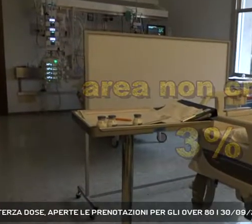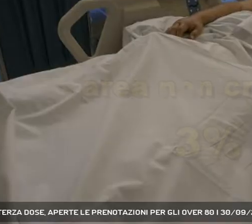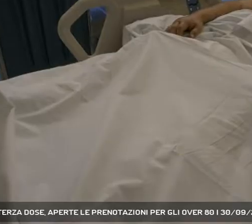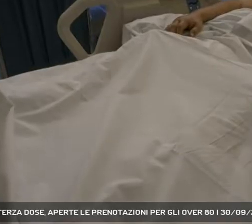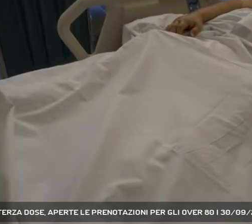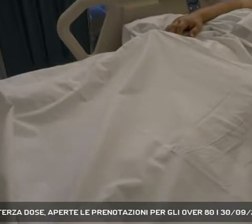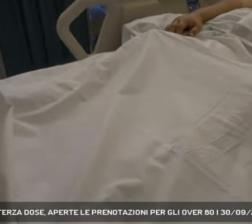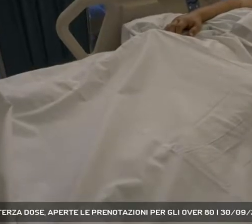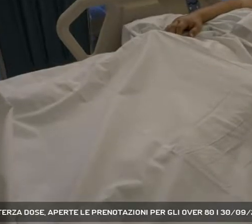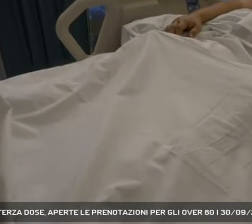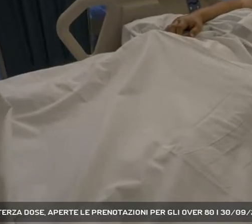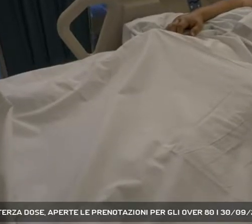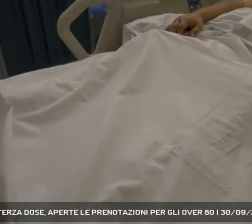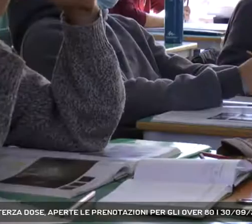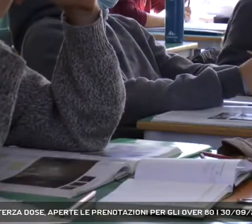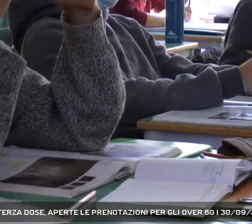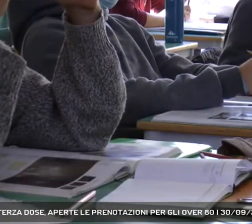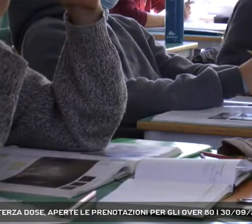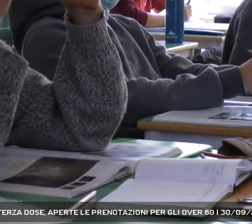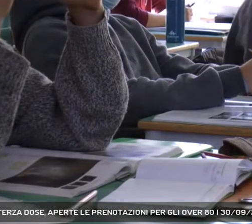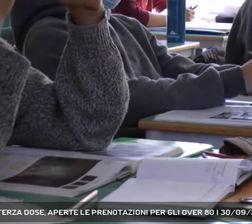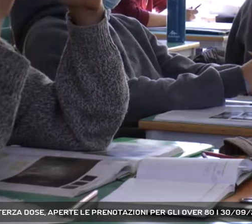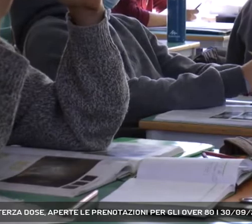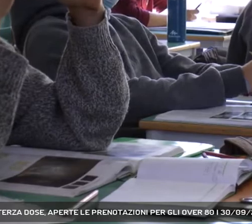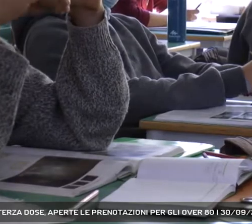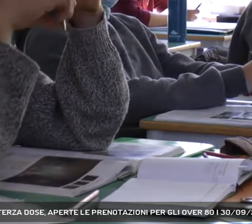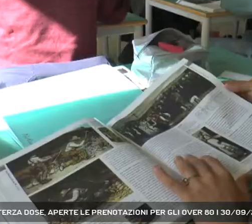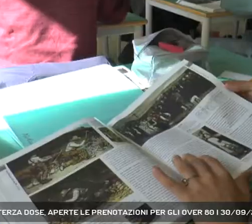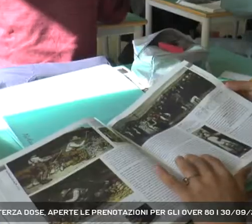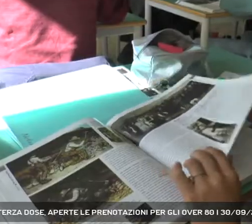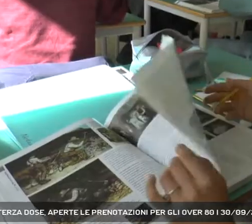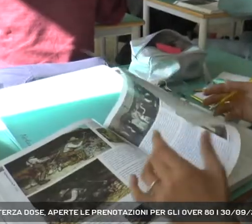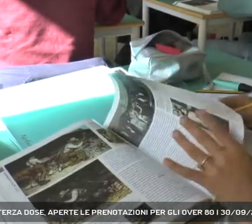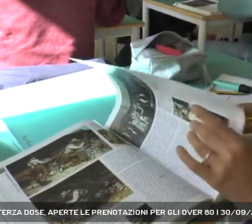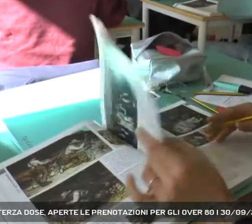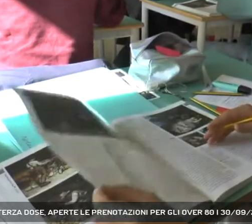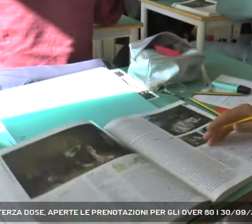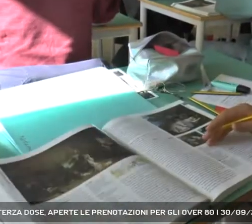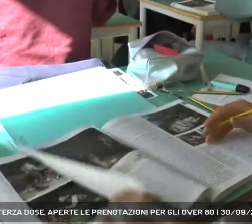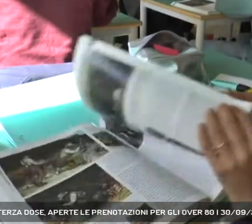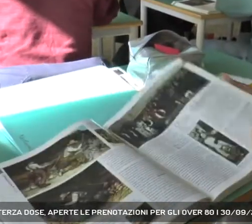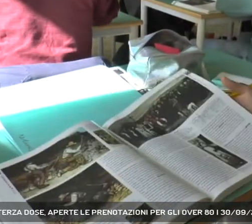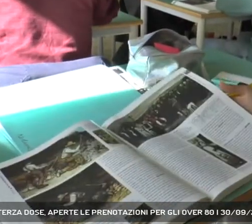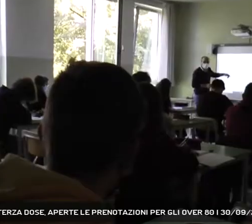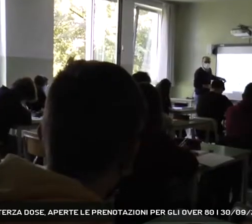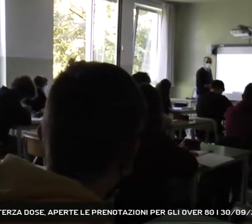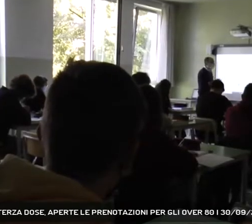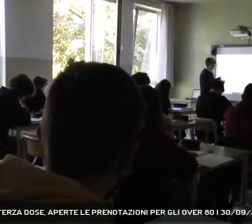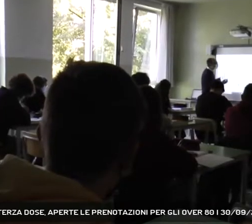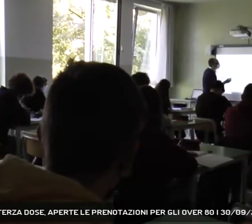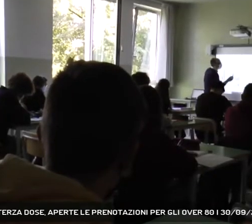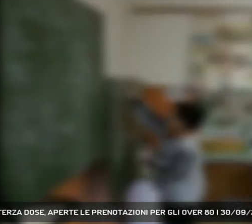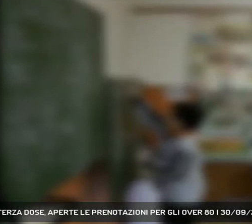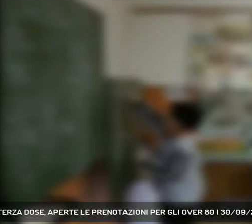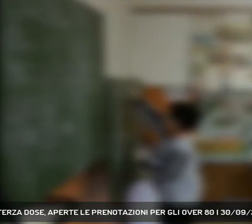ottobre per analizzare quello che sarà l'impatto dell'apertura delle scuole sull'epidemia, vista l'esperienza dell'anno scorso, quando con il rientro in classe degli